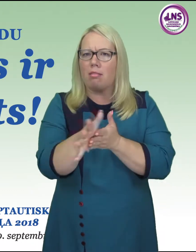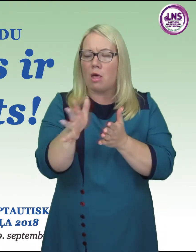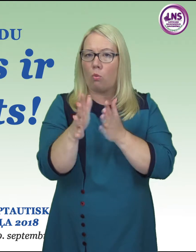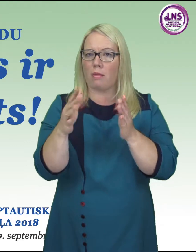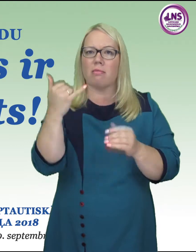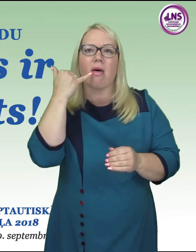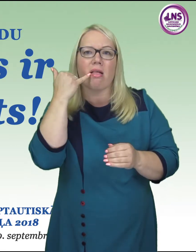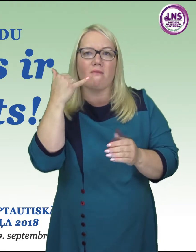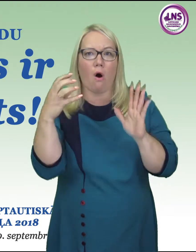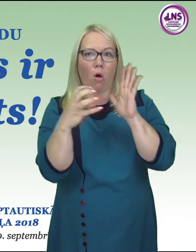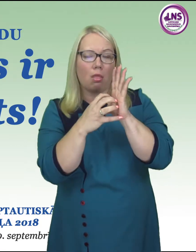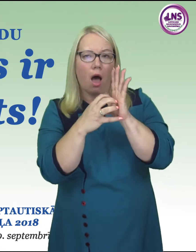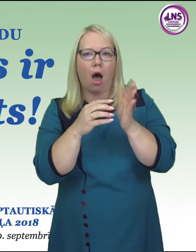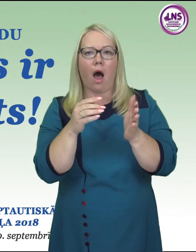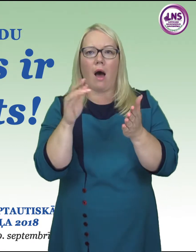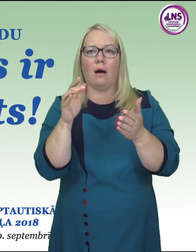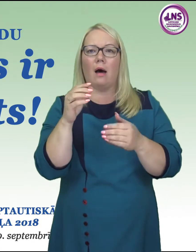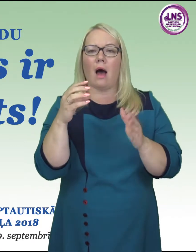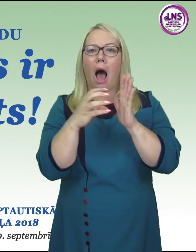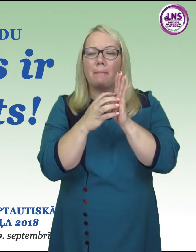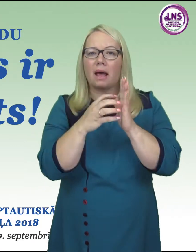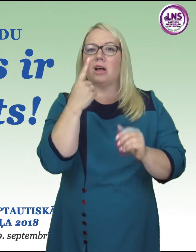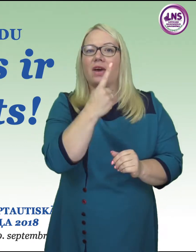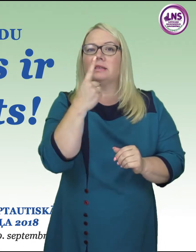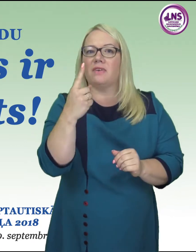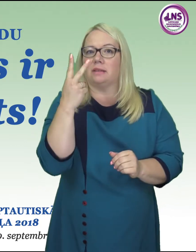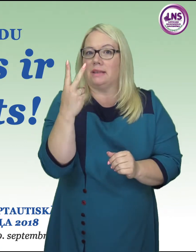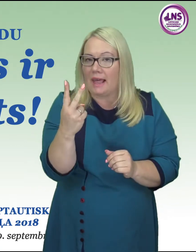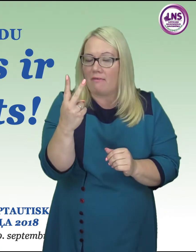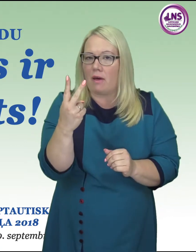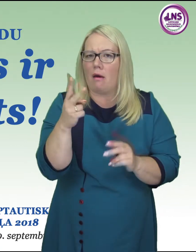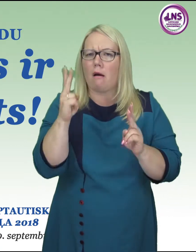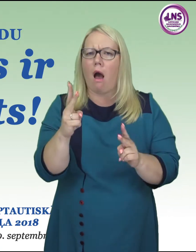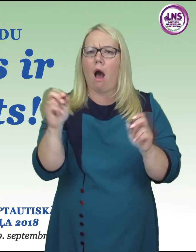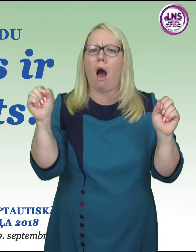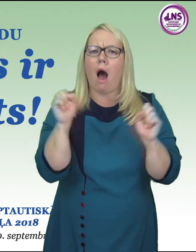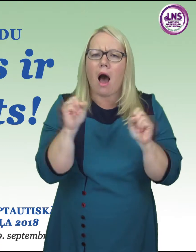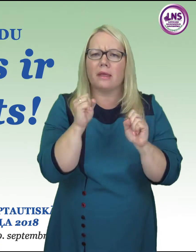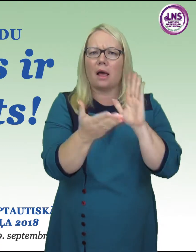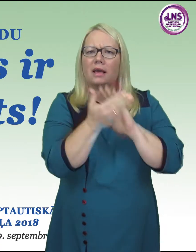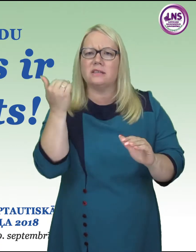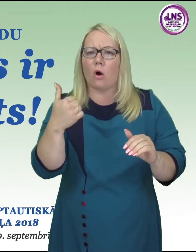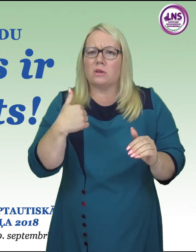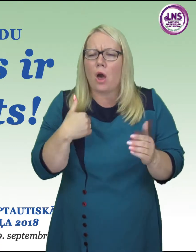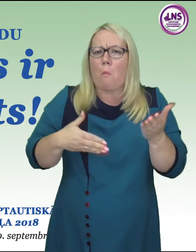Paldies! Kā ātrāk izsaukt sev palīdzību,